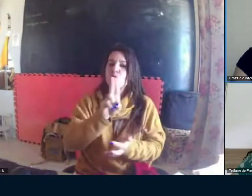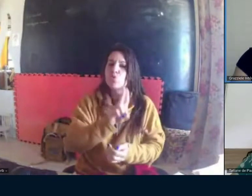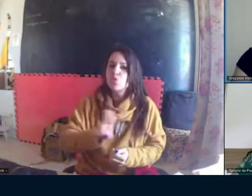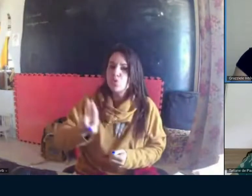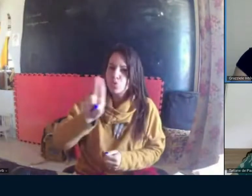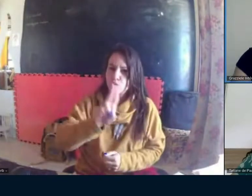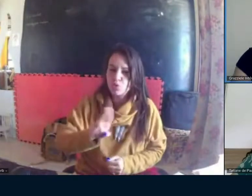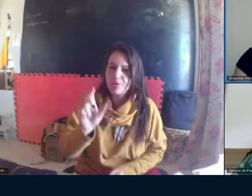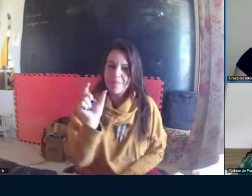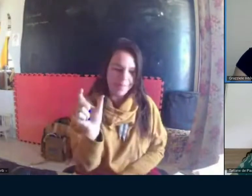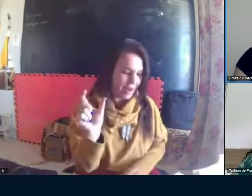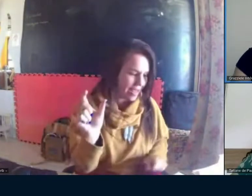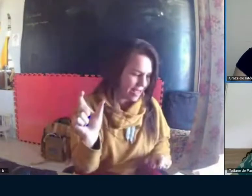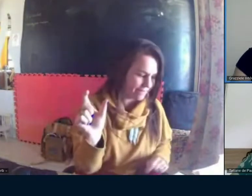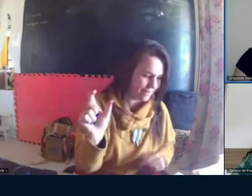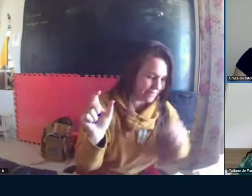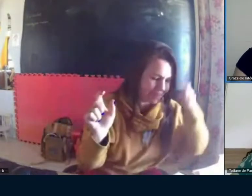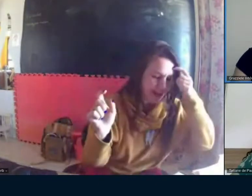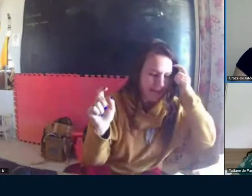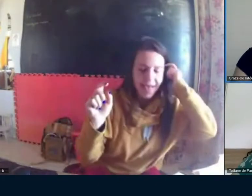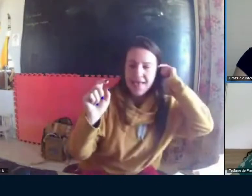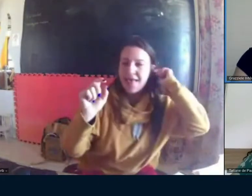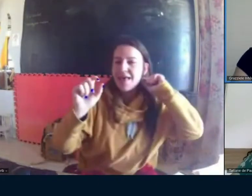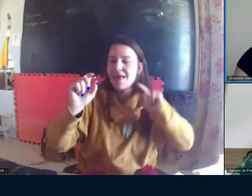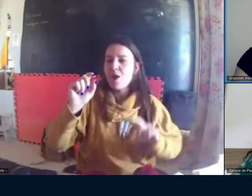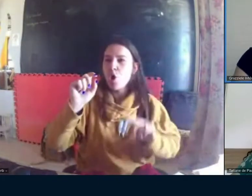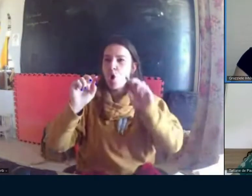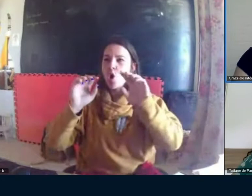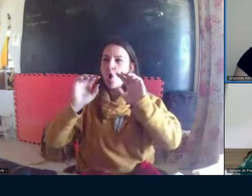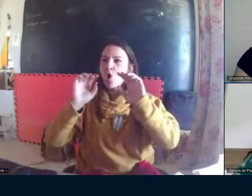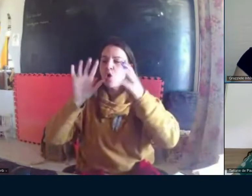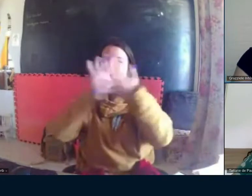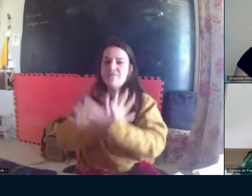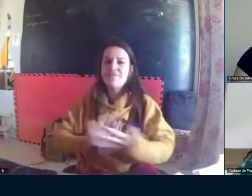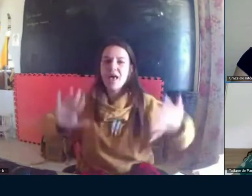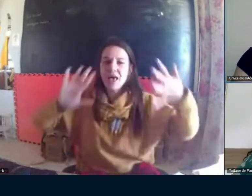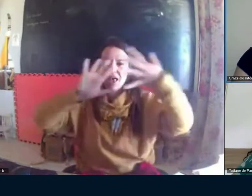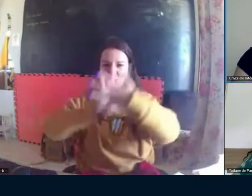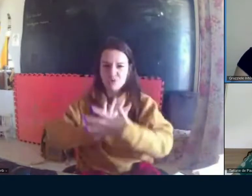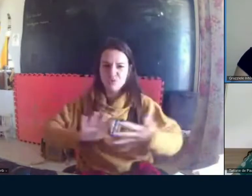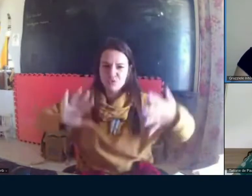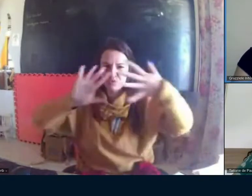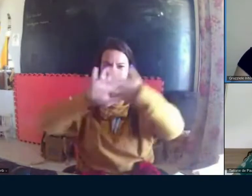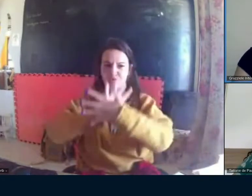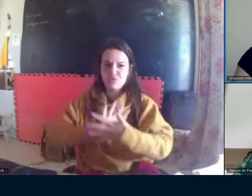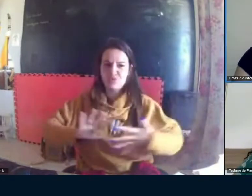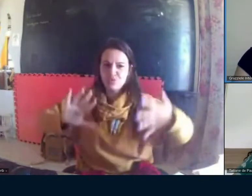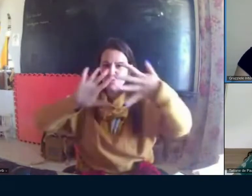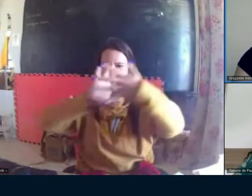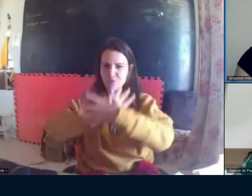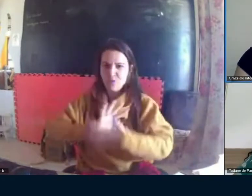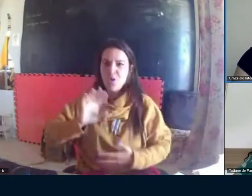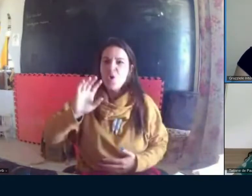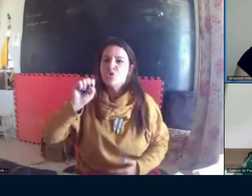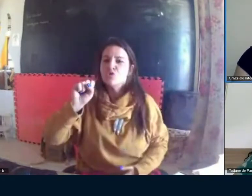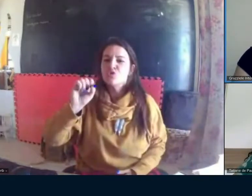No decorrer dos textos, uso frequente da expressão universo